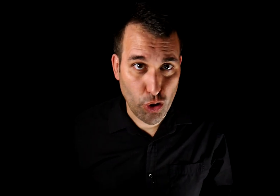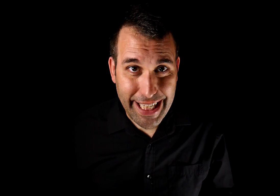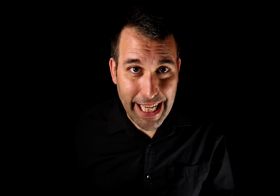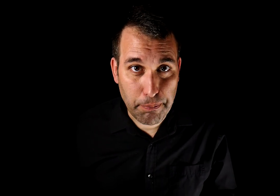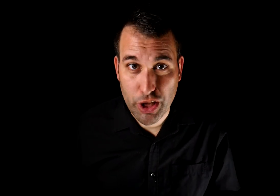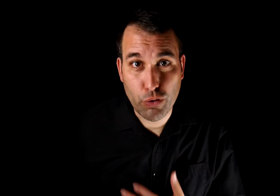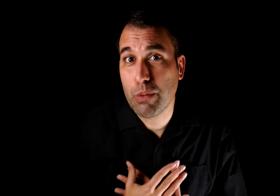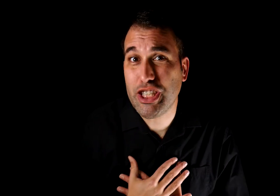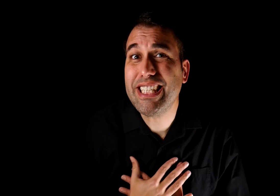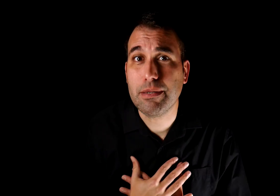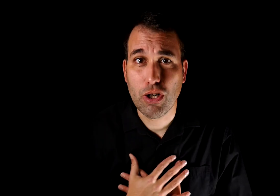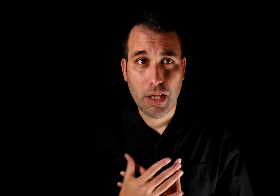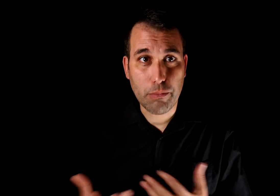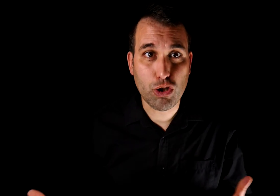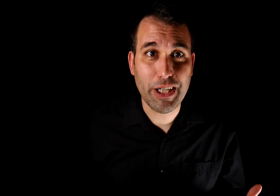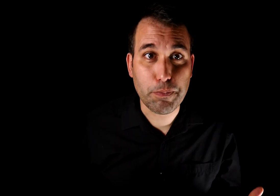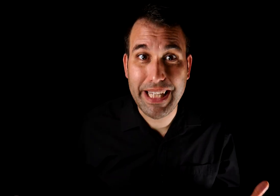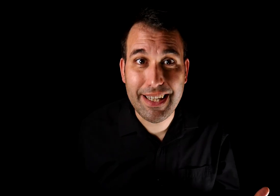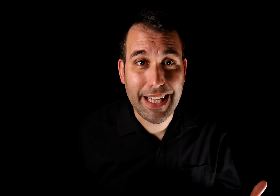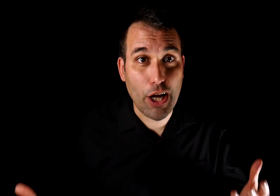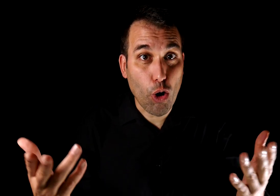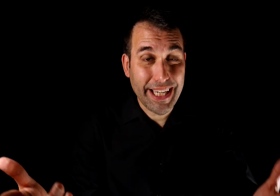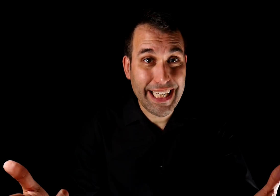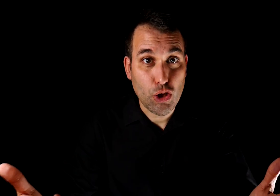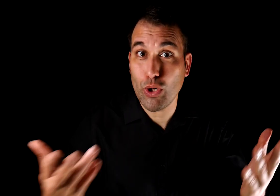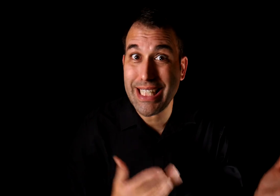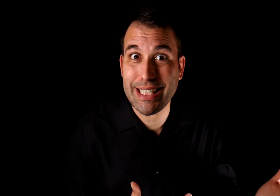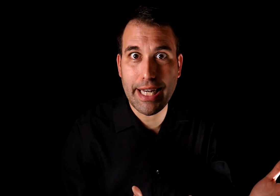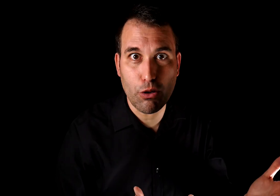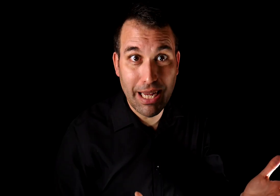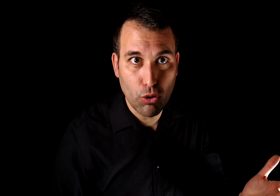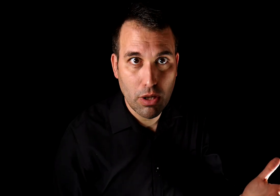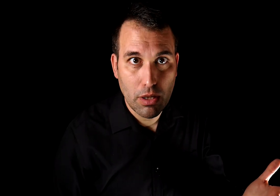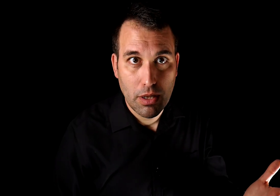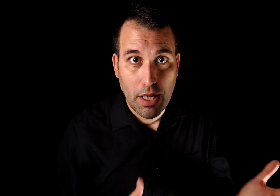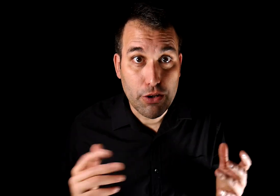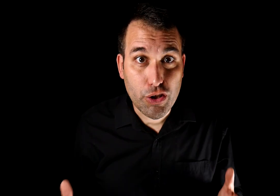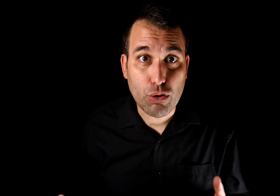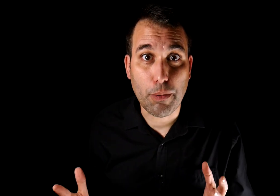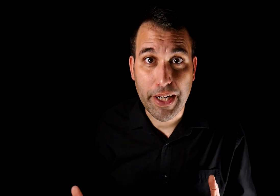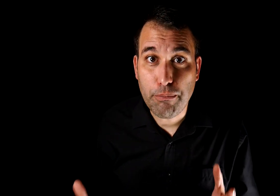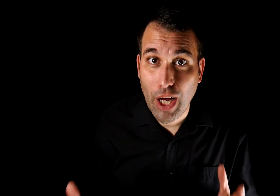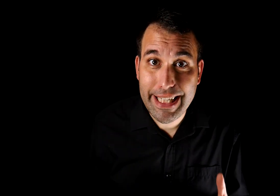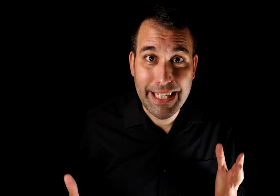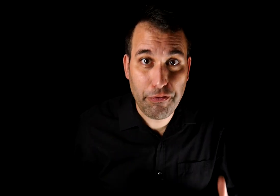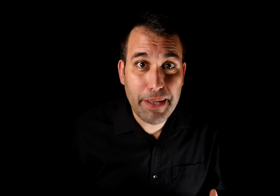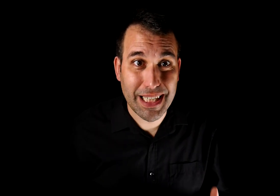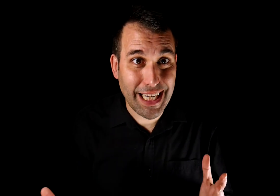lloriquear porque sufro muchísimo, y mucho menos pedirte que o me crees o estás del lado malo. Entonces cuando por ejemplo alguien que afirma ser